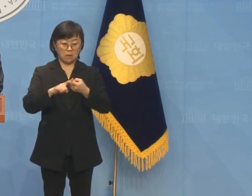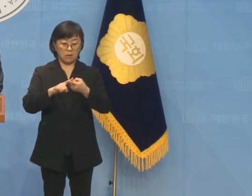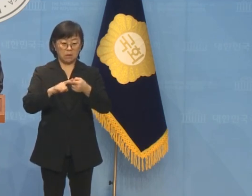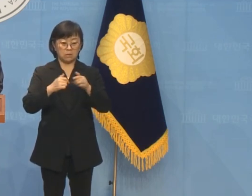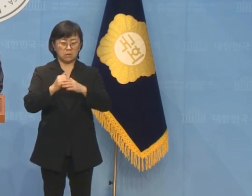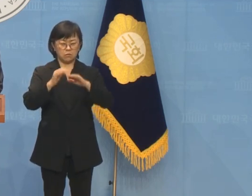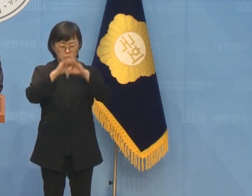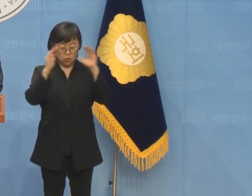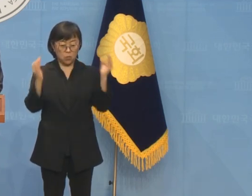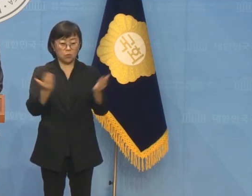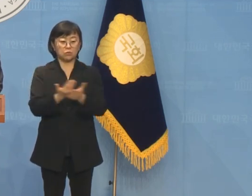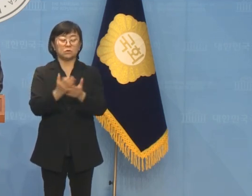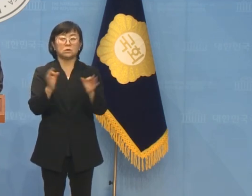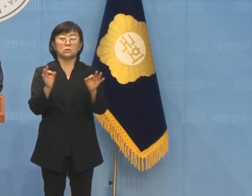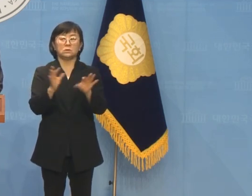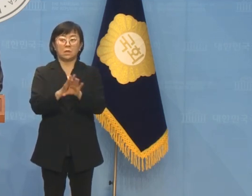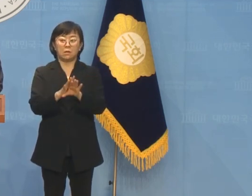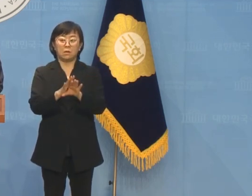다 어디에 가 있습니까?